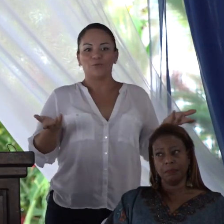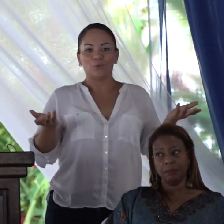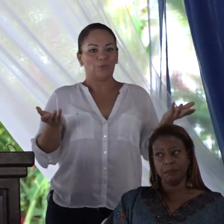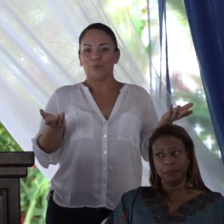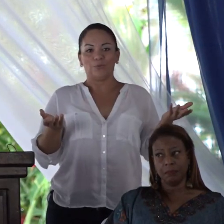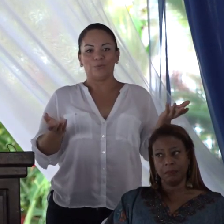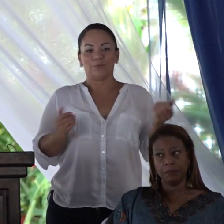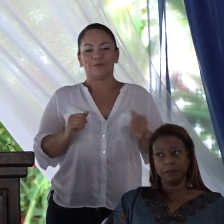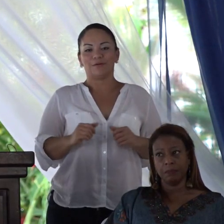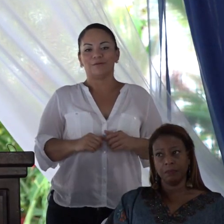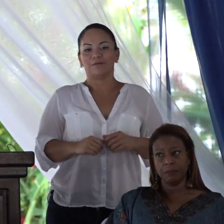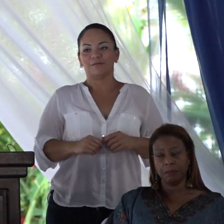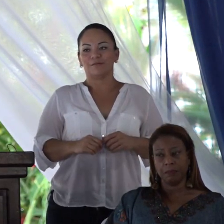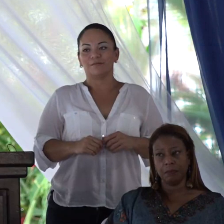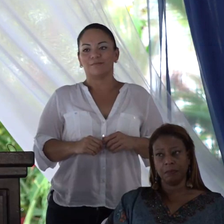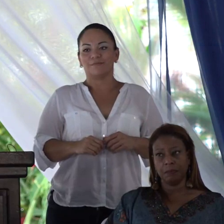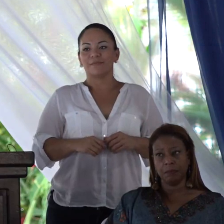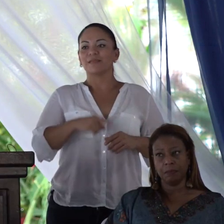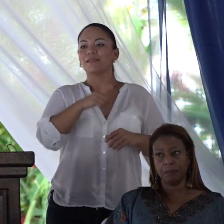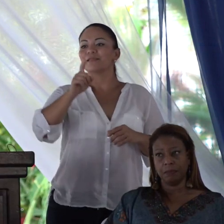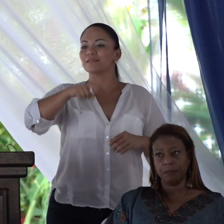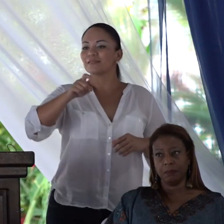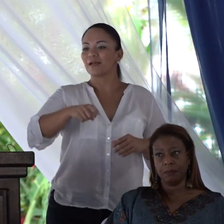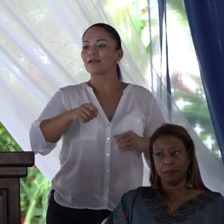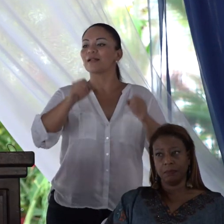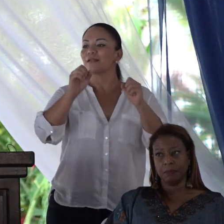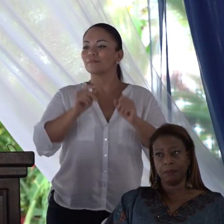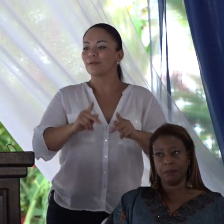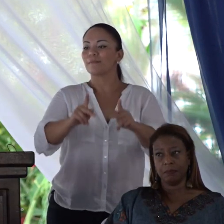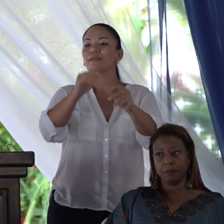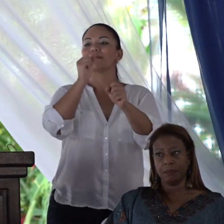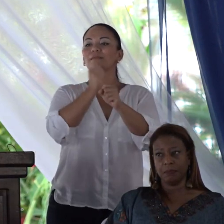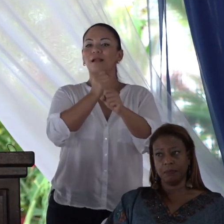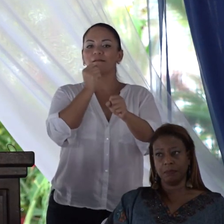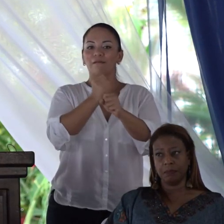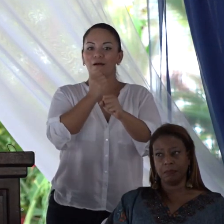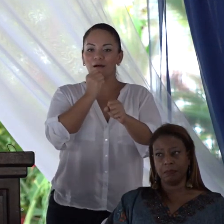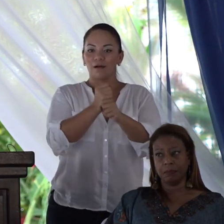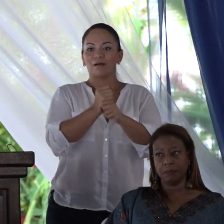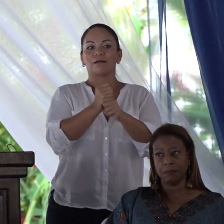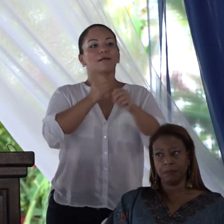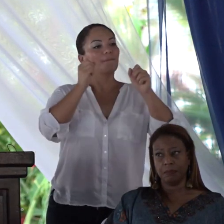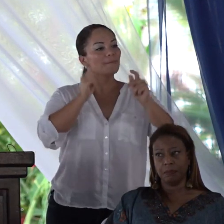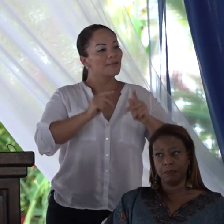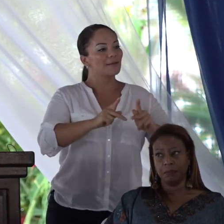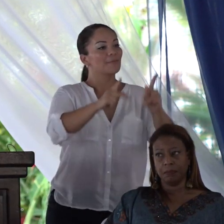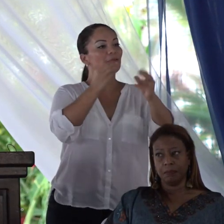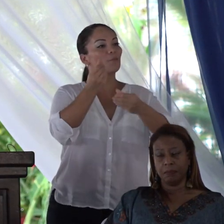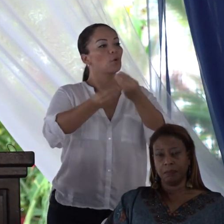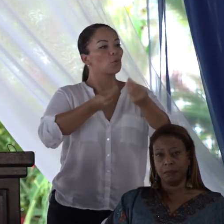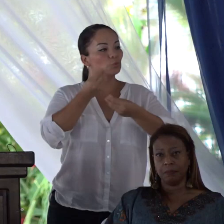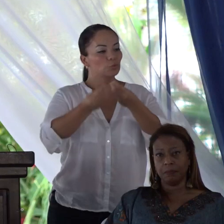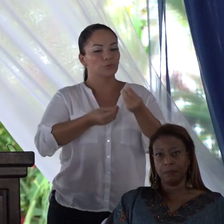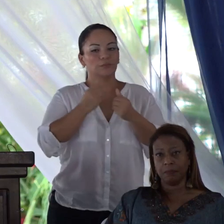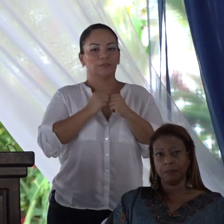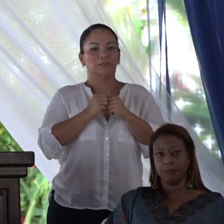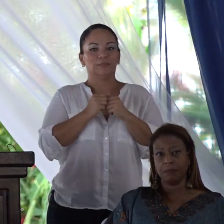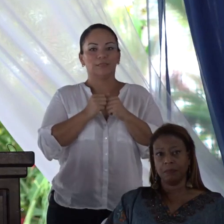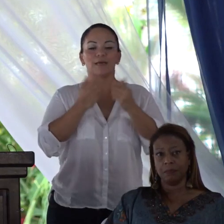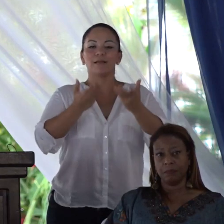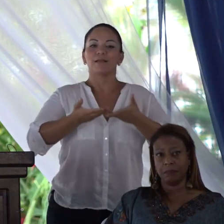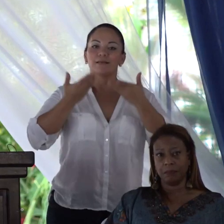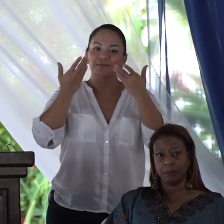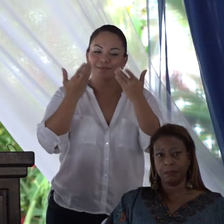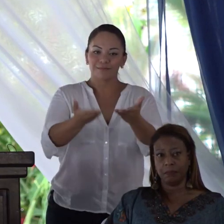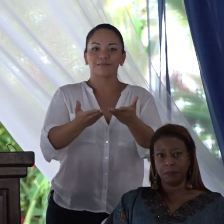es que las dejen trabajar, las dejen producir, les den